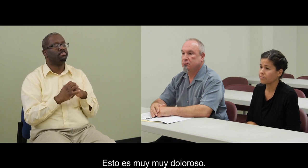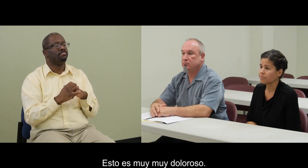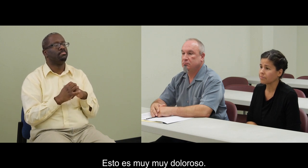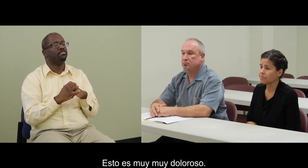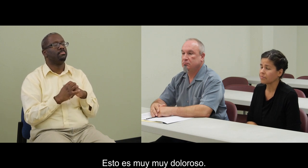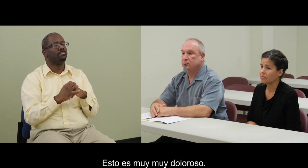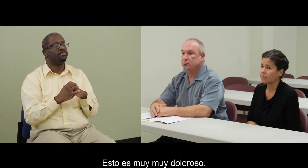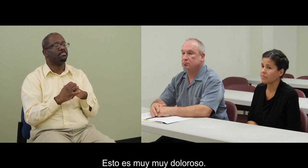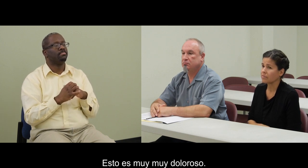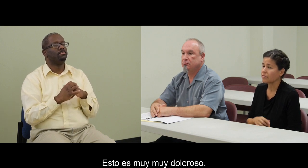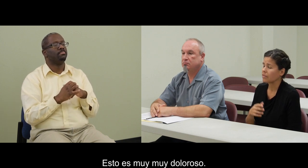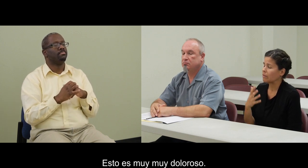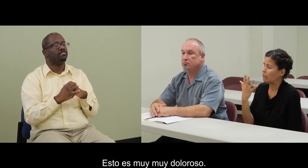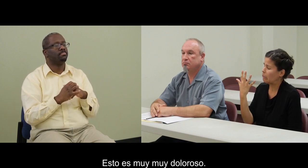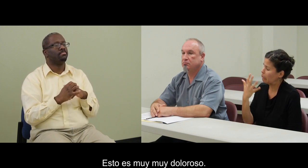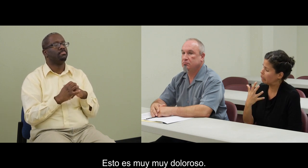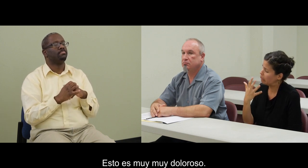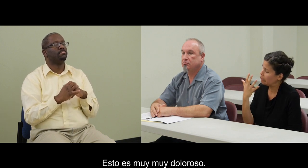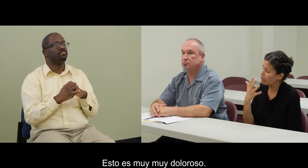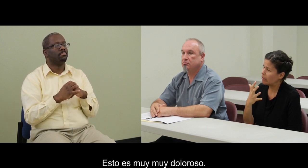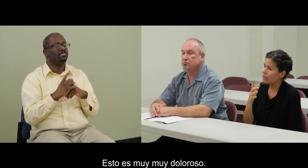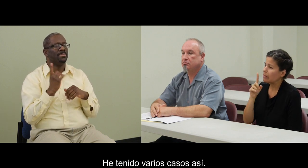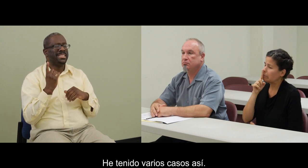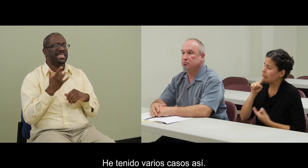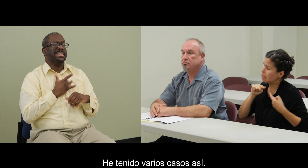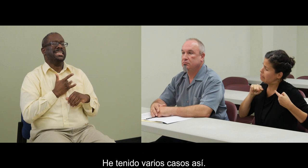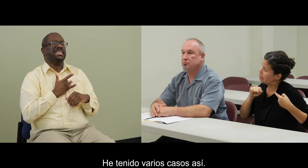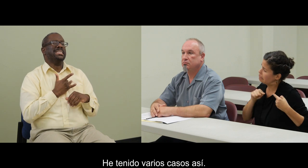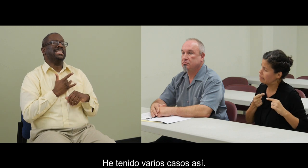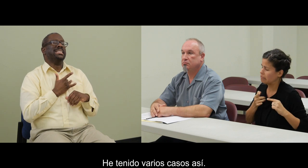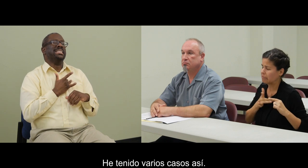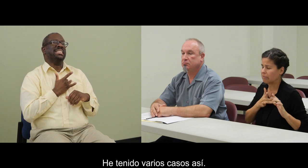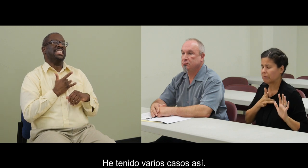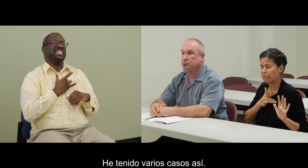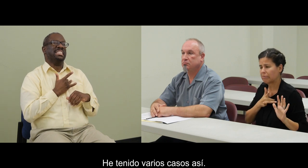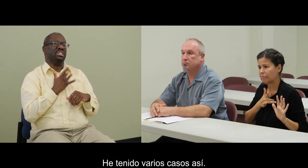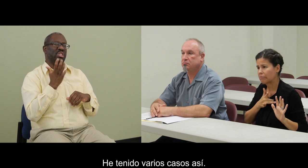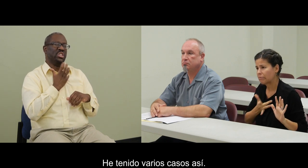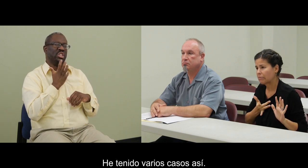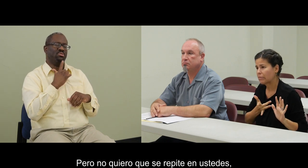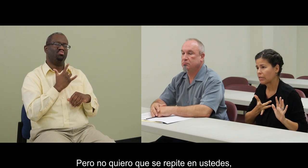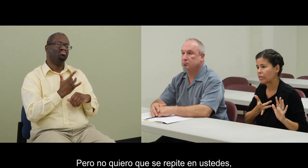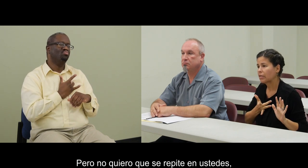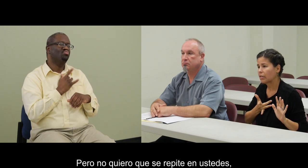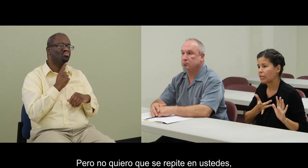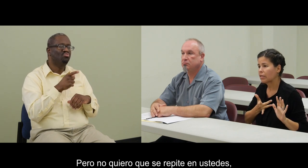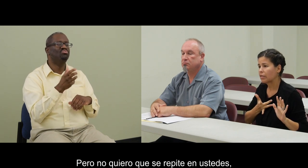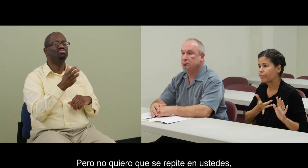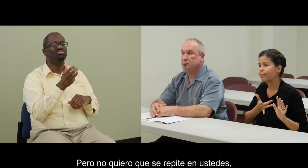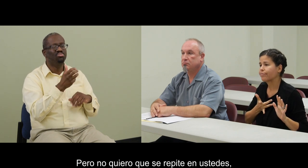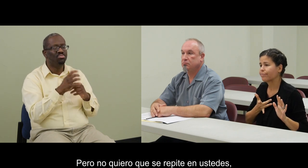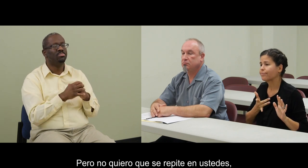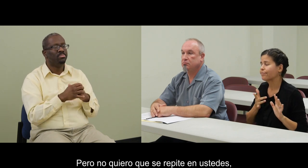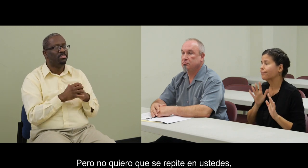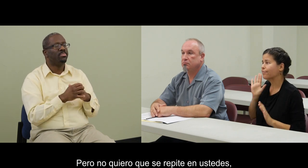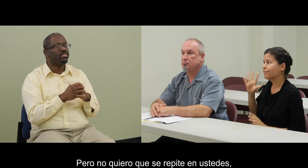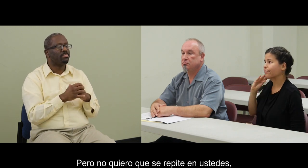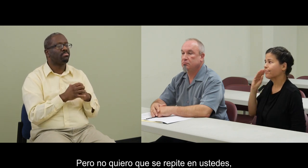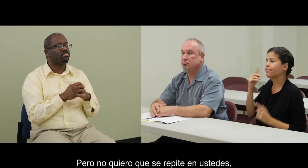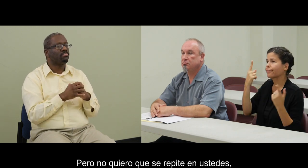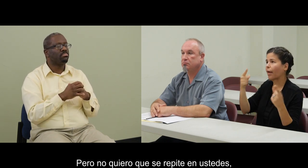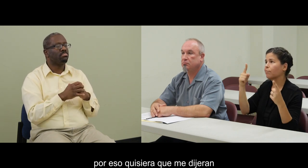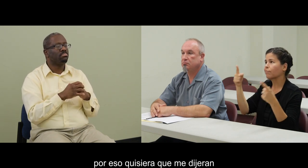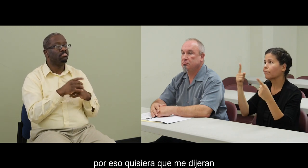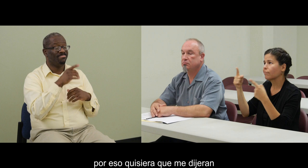Esto es muy, muy doloroso. He tenido varios casos así. Pero no quiero que se repiten